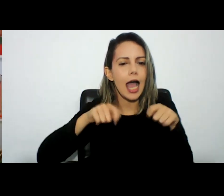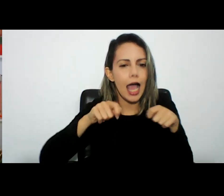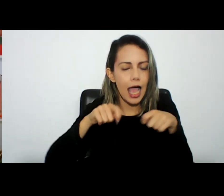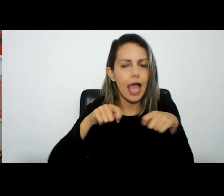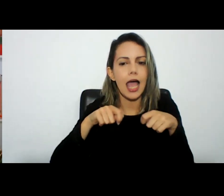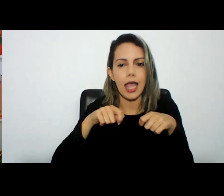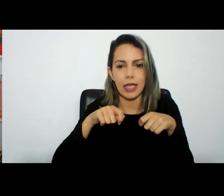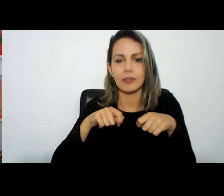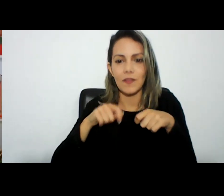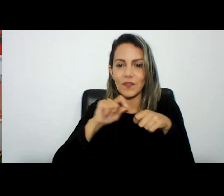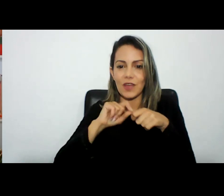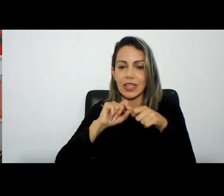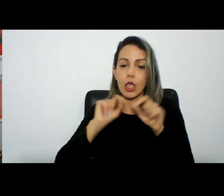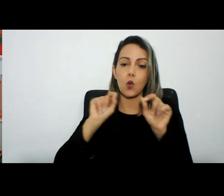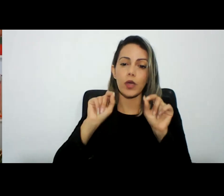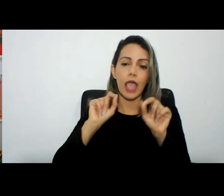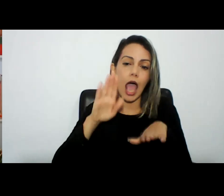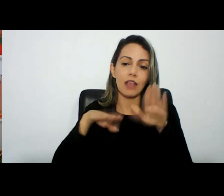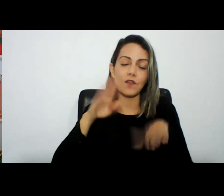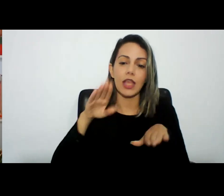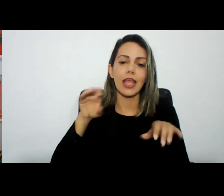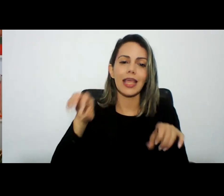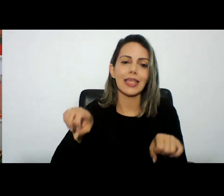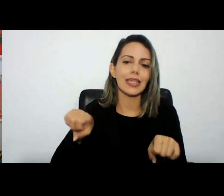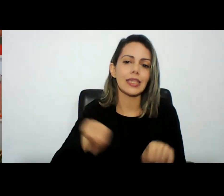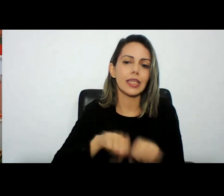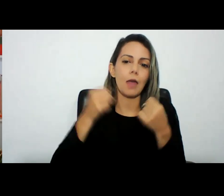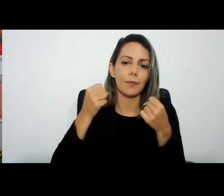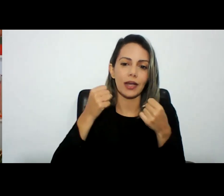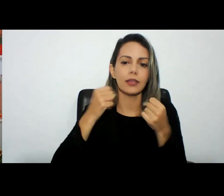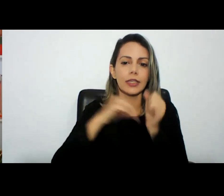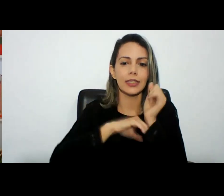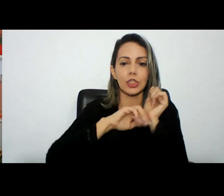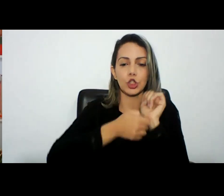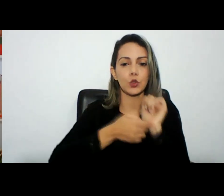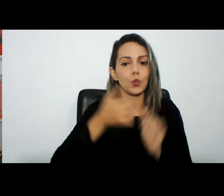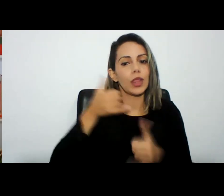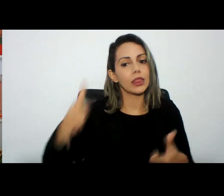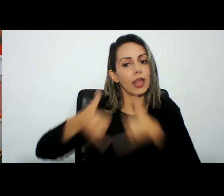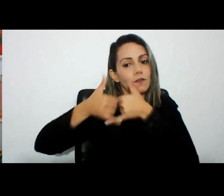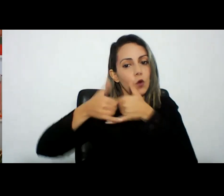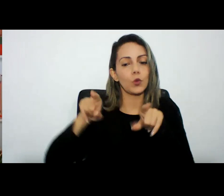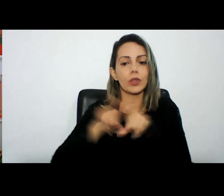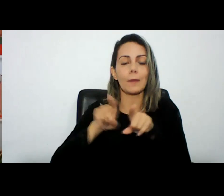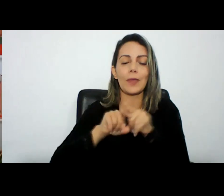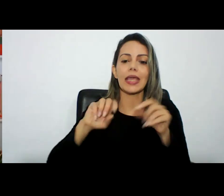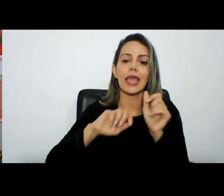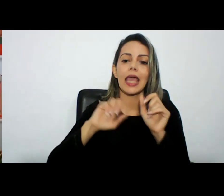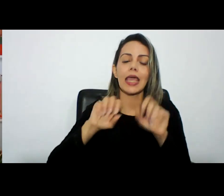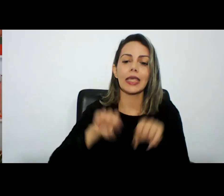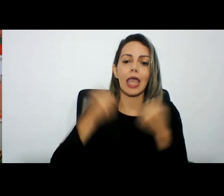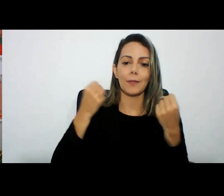quebra por exemplo de sigilo telemático ou telefônico uma quebra de sigilo bancário ou fiscal e aí sim